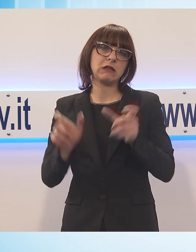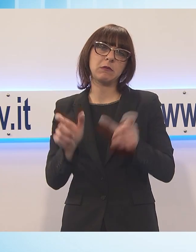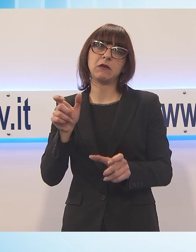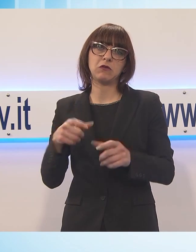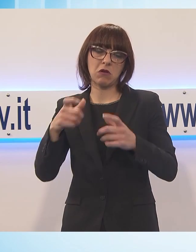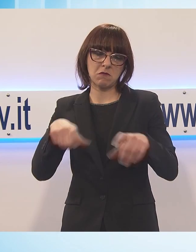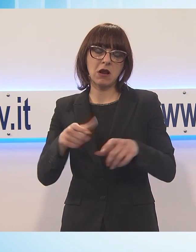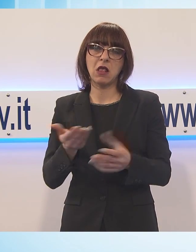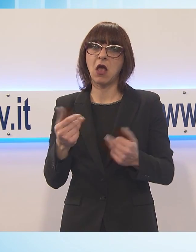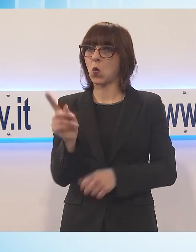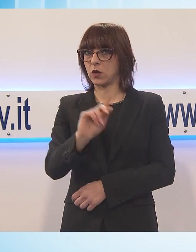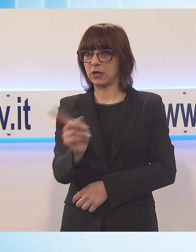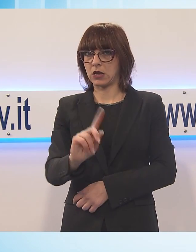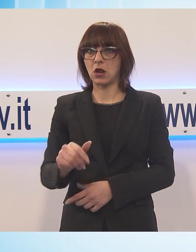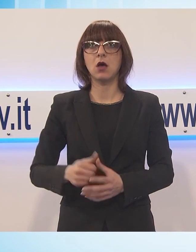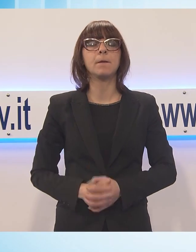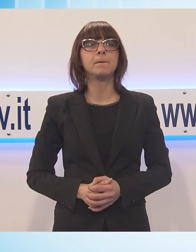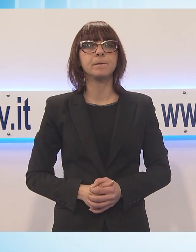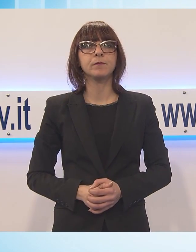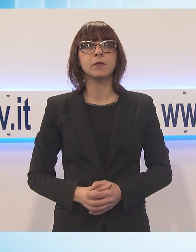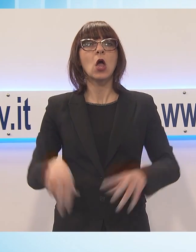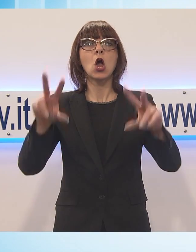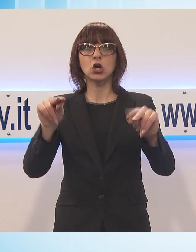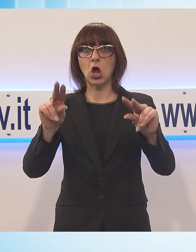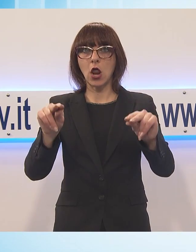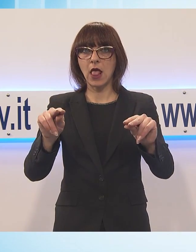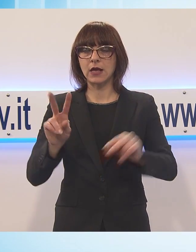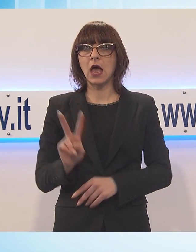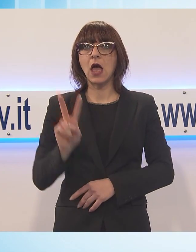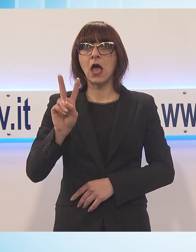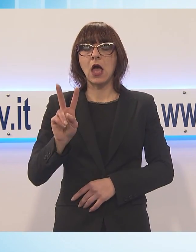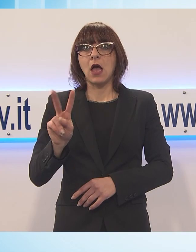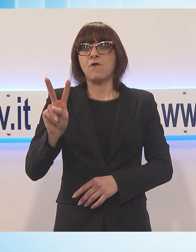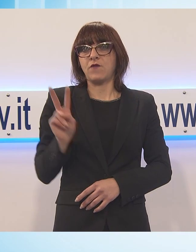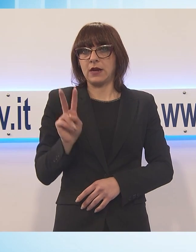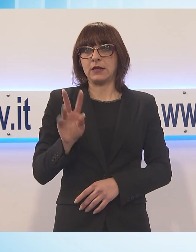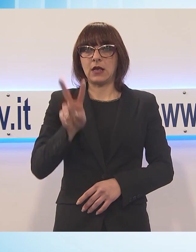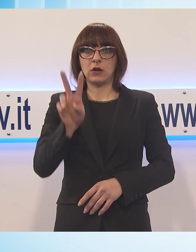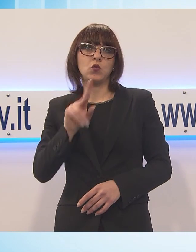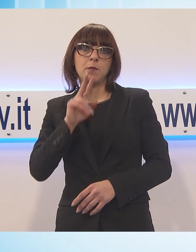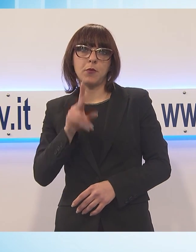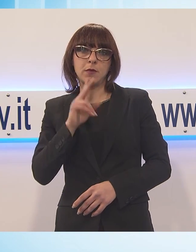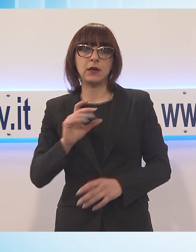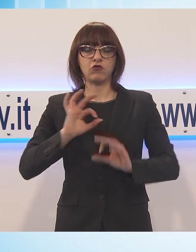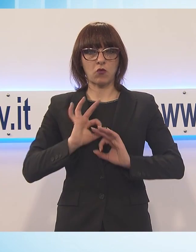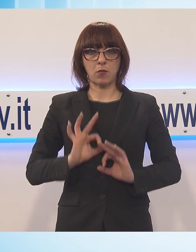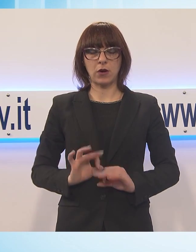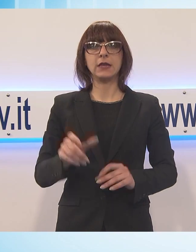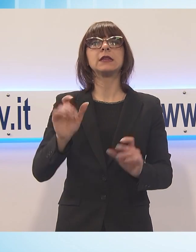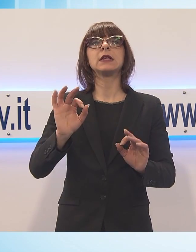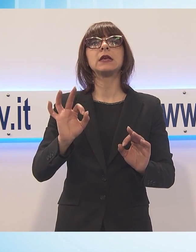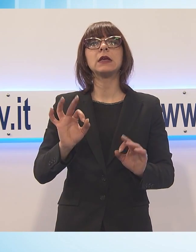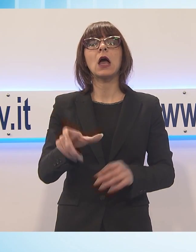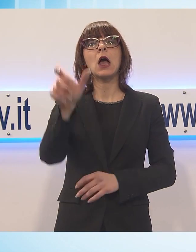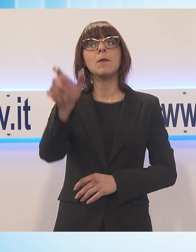Prima di proseguire una notizia di cronaca, venerdì intorno alle 14 su segnalazione di alcuni cittadini, le volanti hanno salvato da una selvaggia